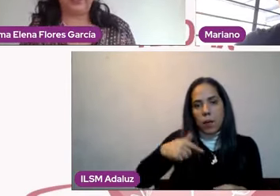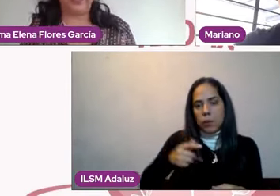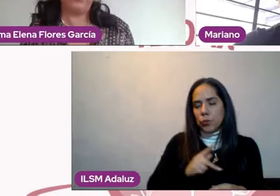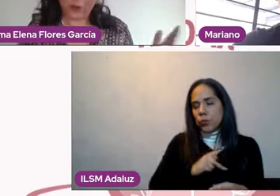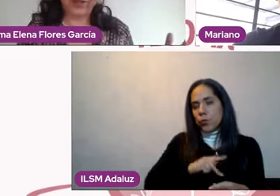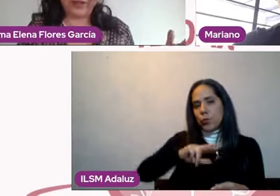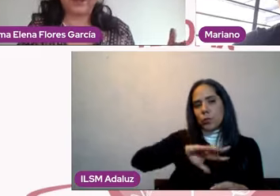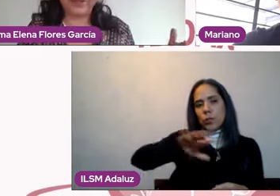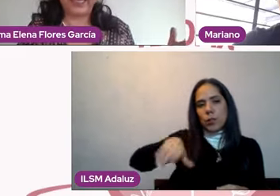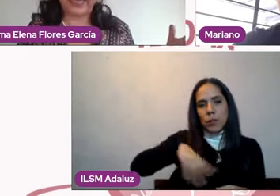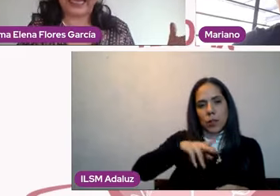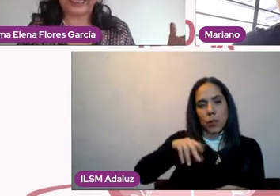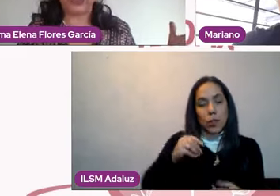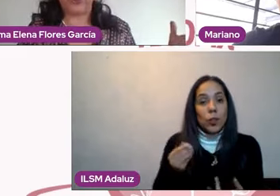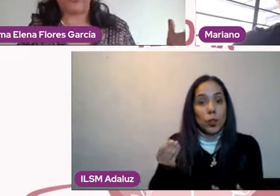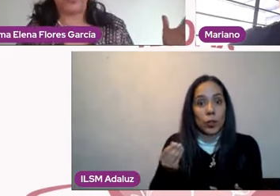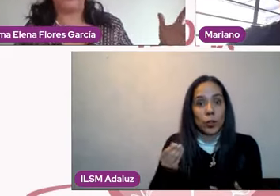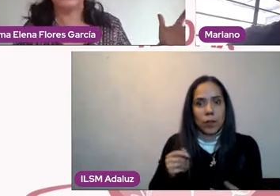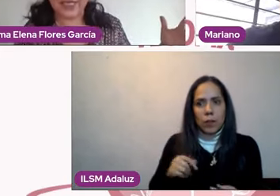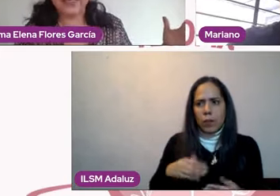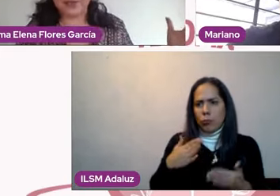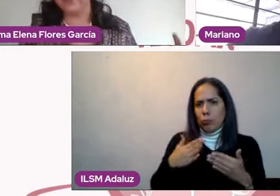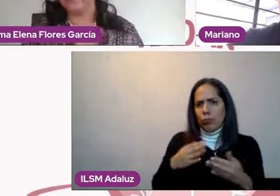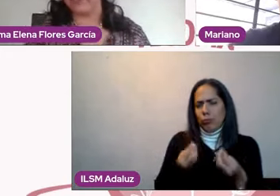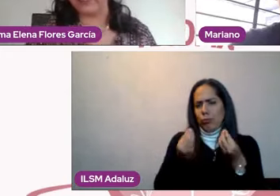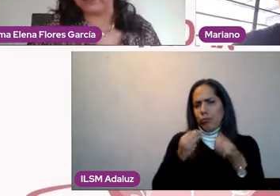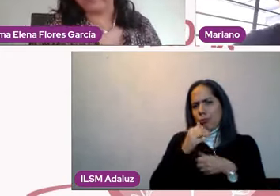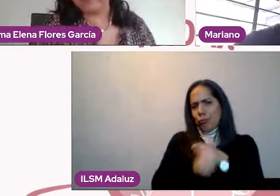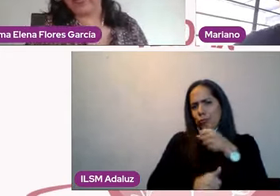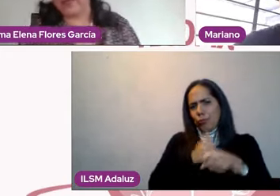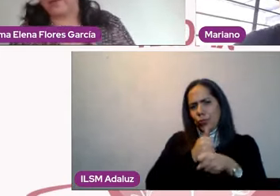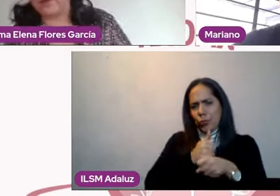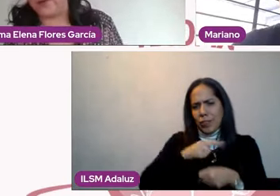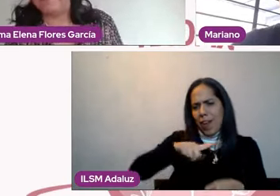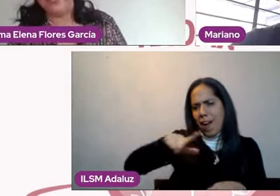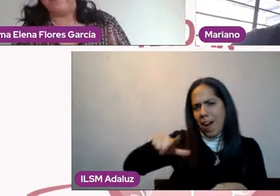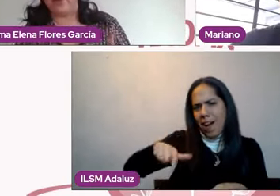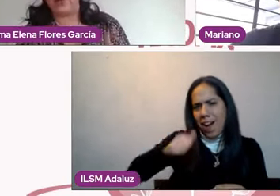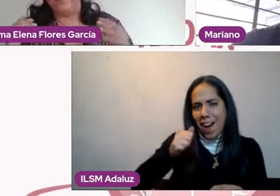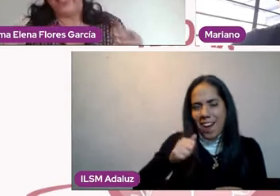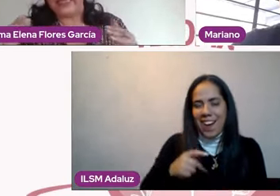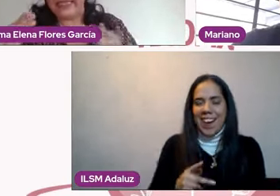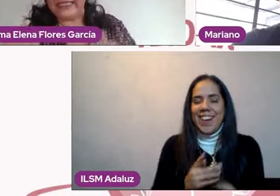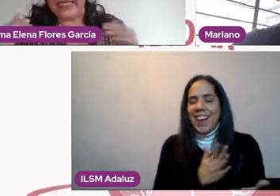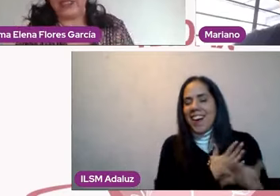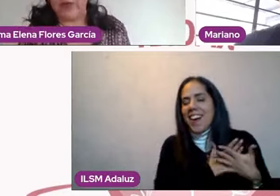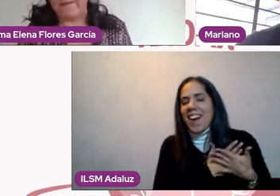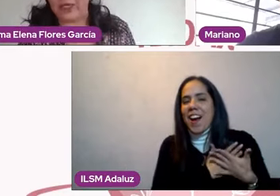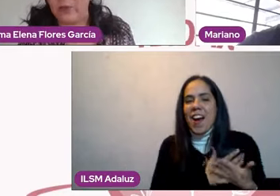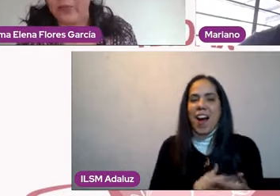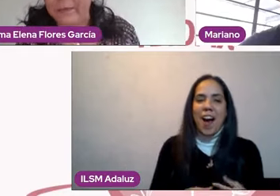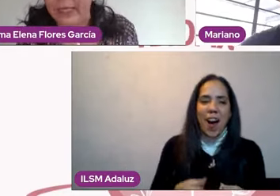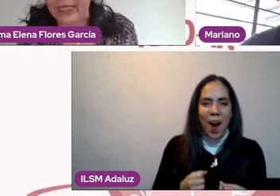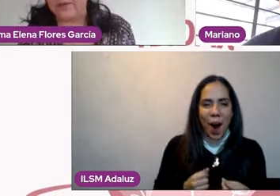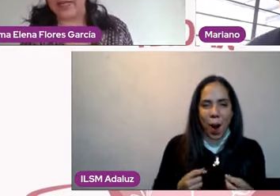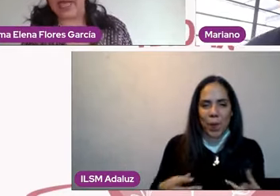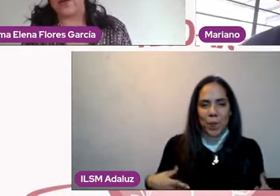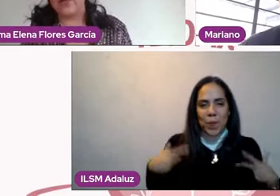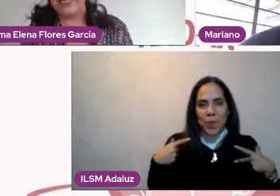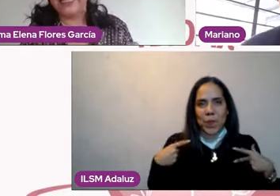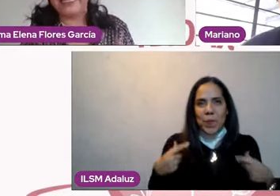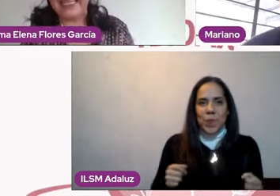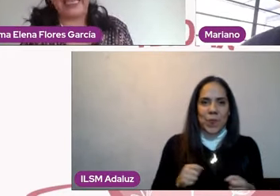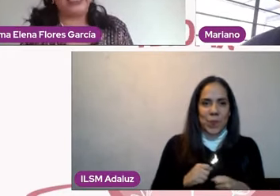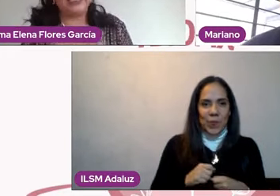el amor de mi vida, que yo lo digo así, ¿no? Mi querido Mauro. Bueno, dice aquí una pregunta, mi querido